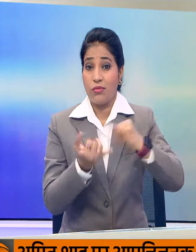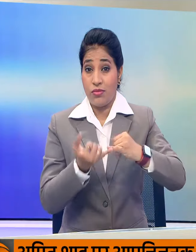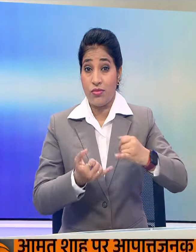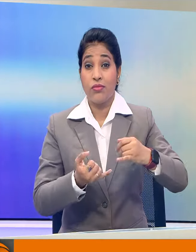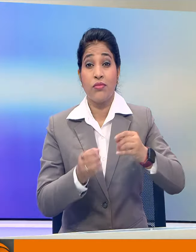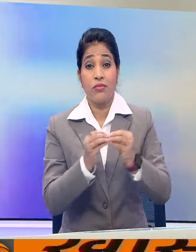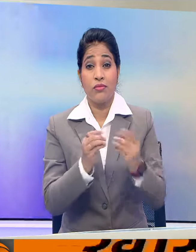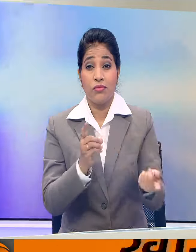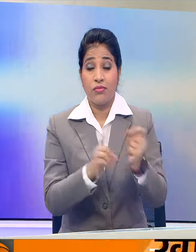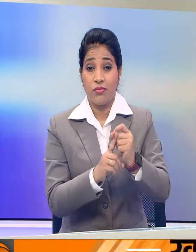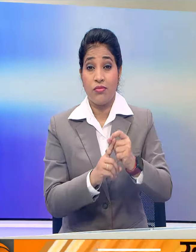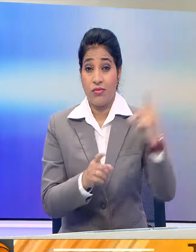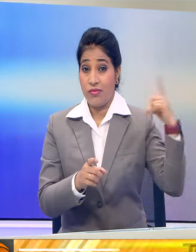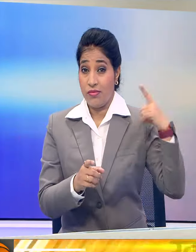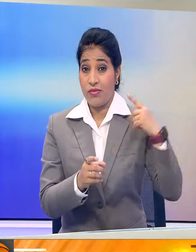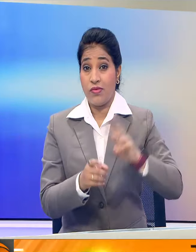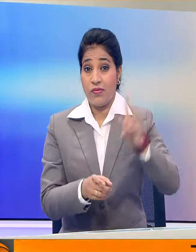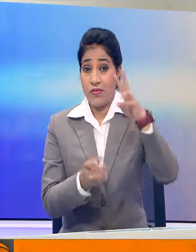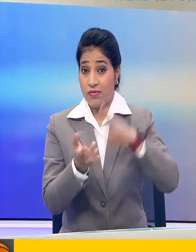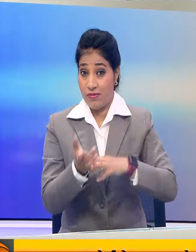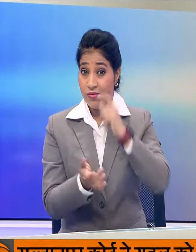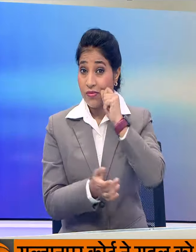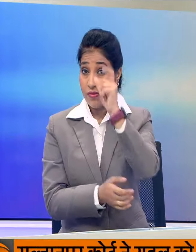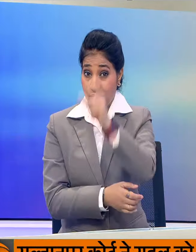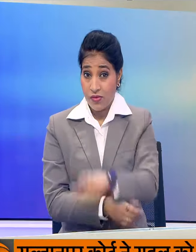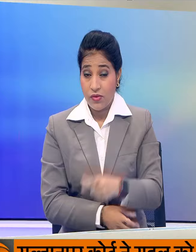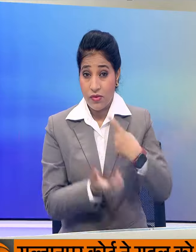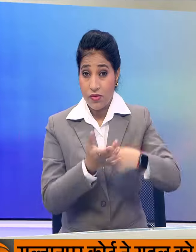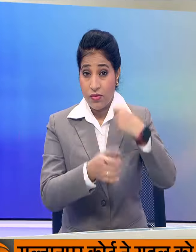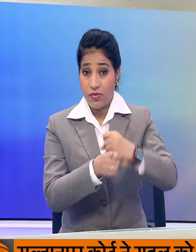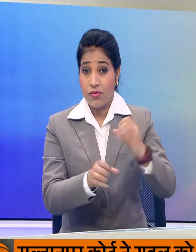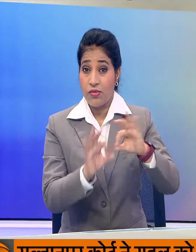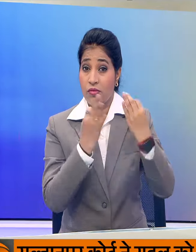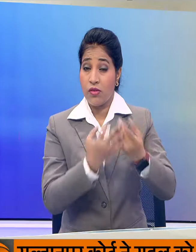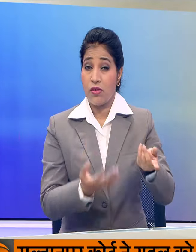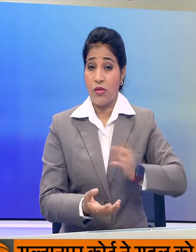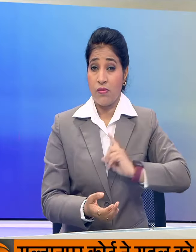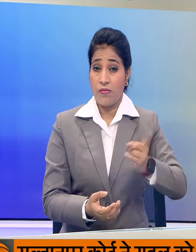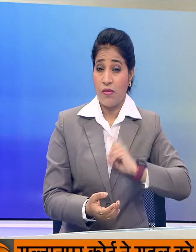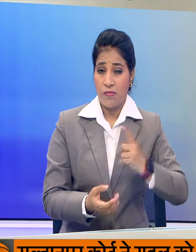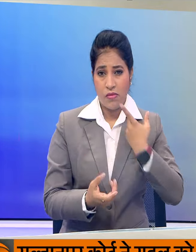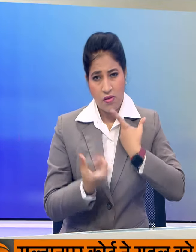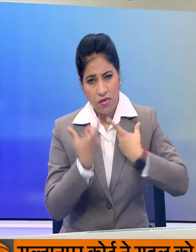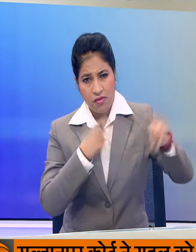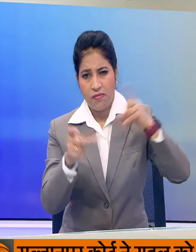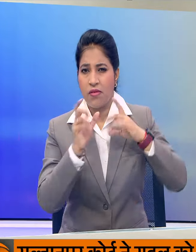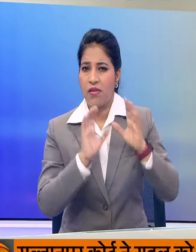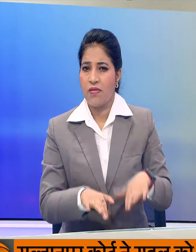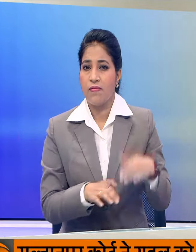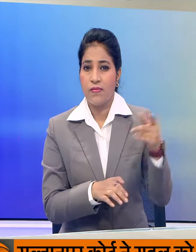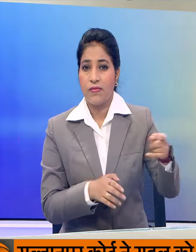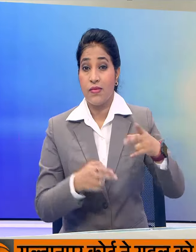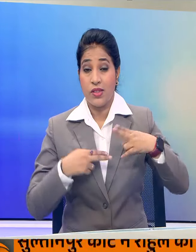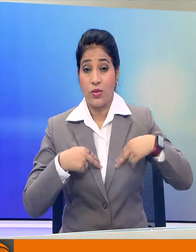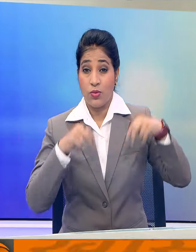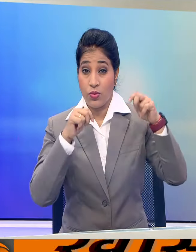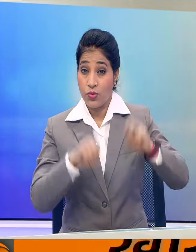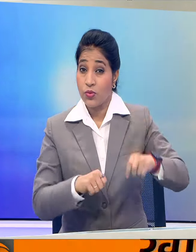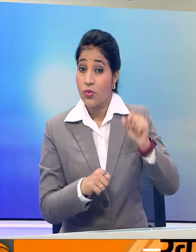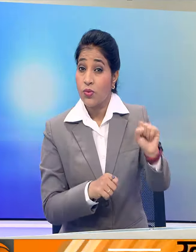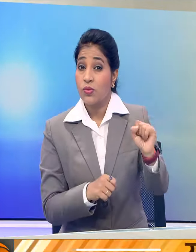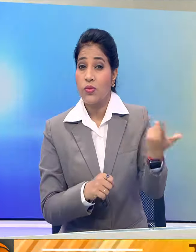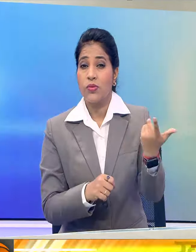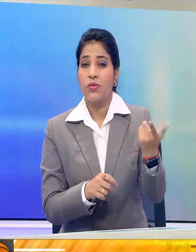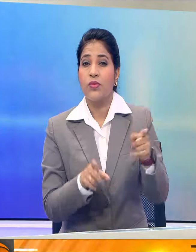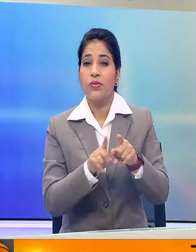नेता विजय मिश्र ने राहूल गांधी के खिलाफ परिवारवा के खिलाफ दाखिल के थी आजिका